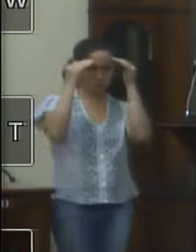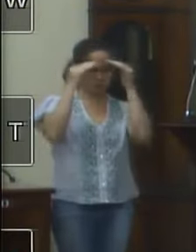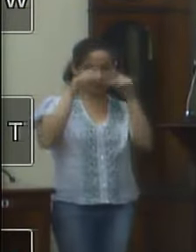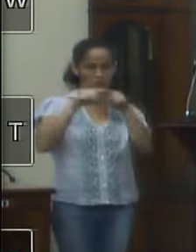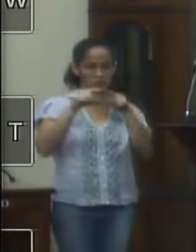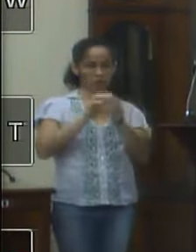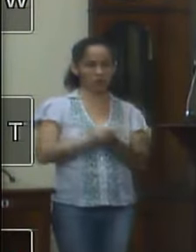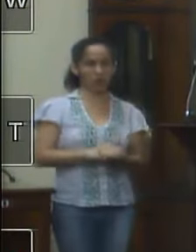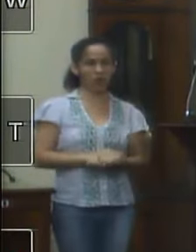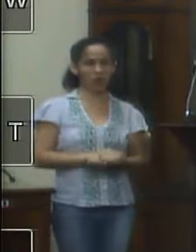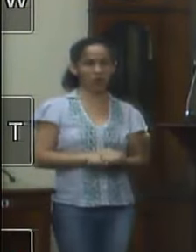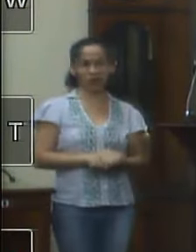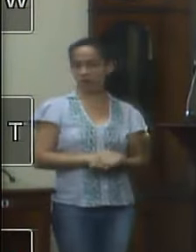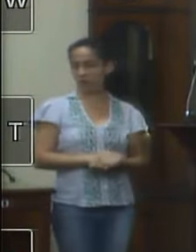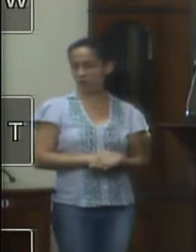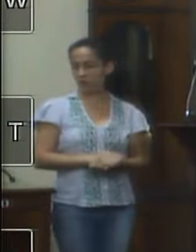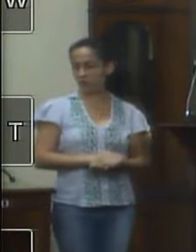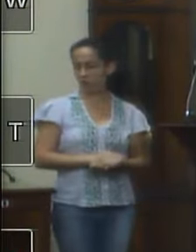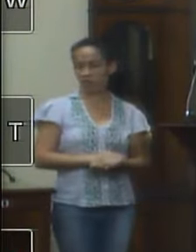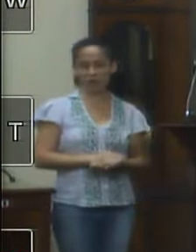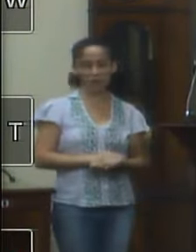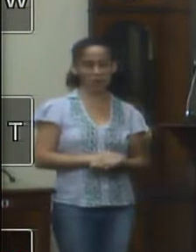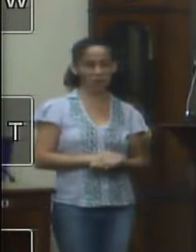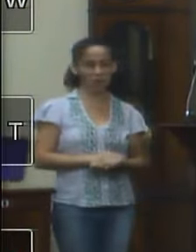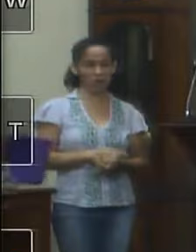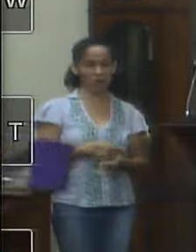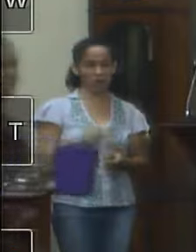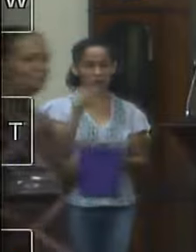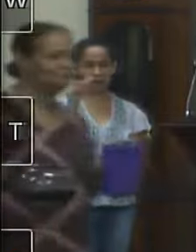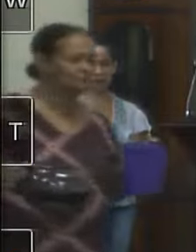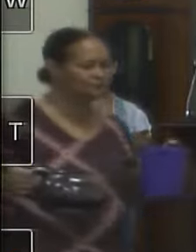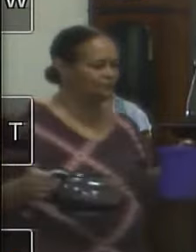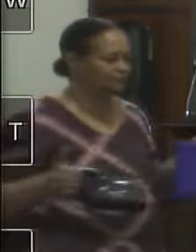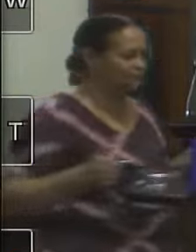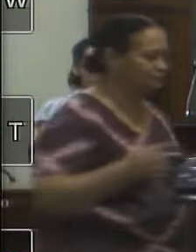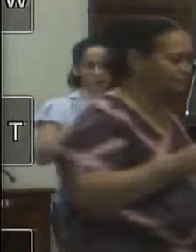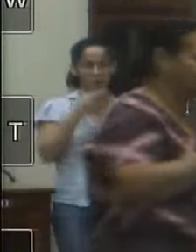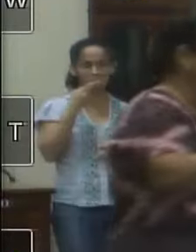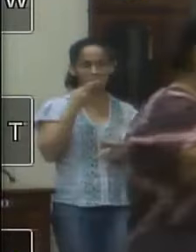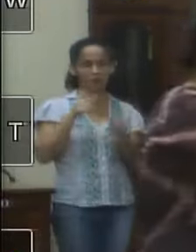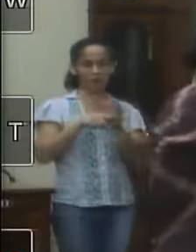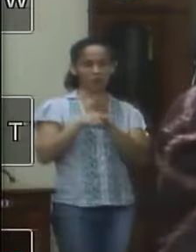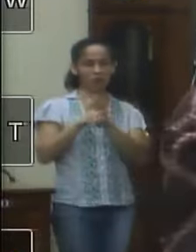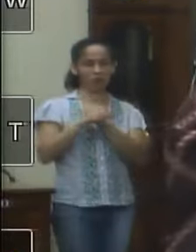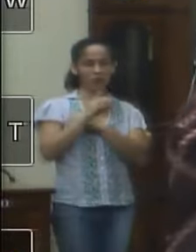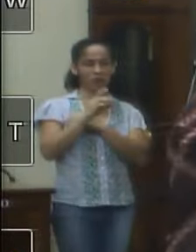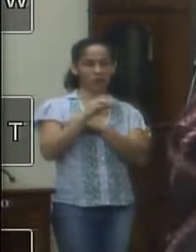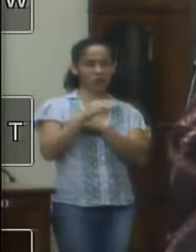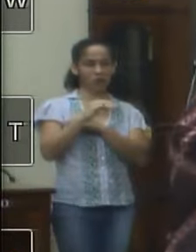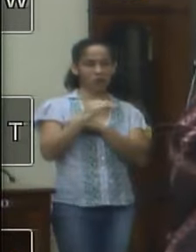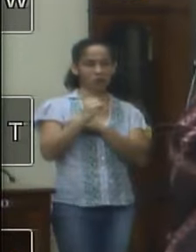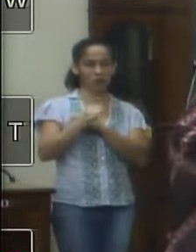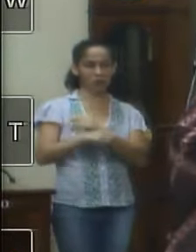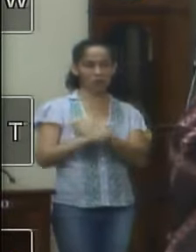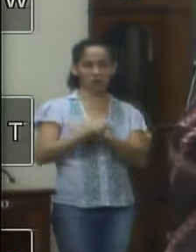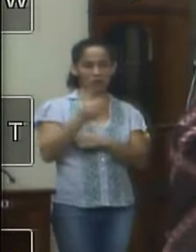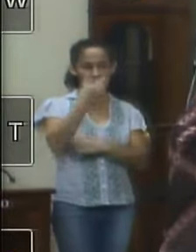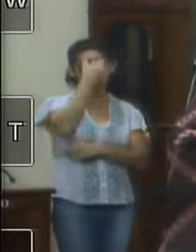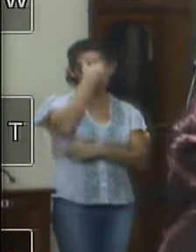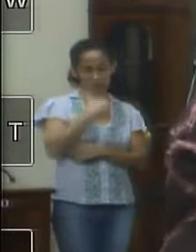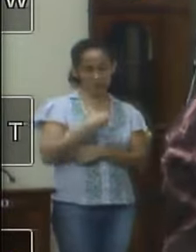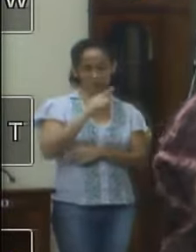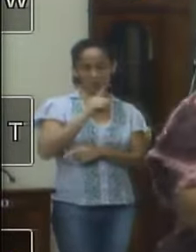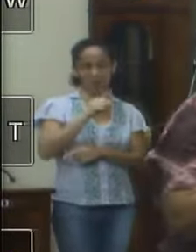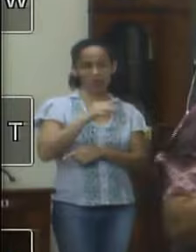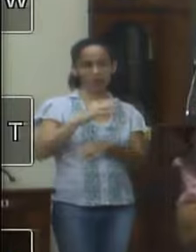qualquer opinião é a respeito dela e eu vou cobrar sim a minha denúncia não é pessoal a minha